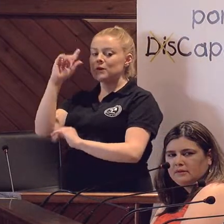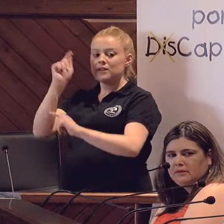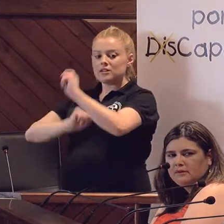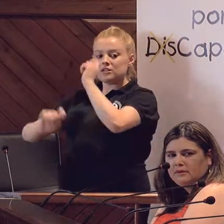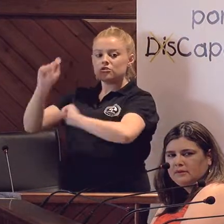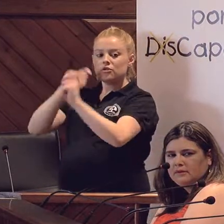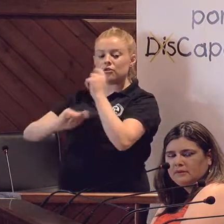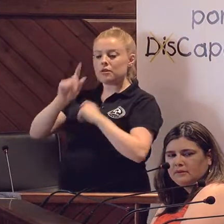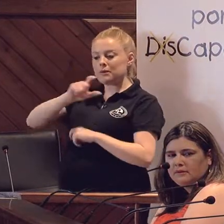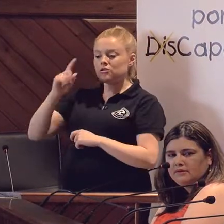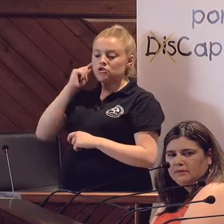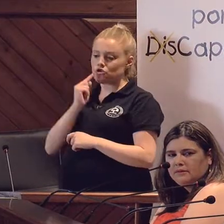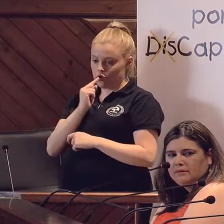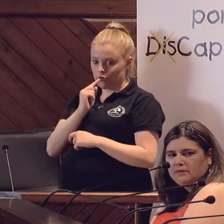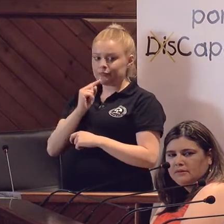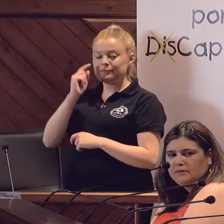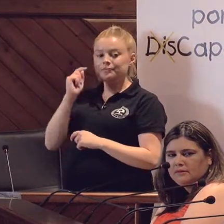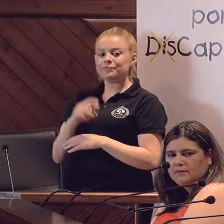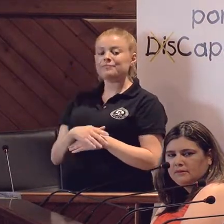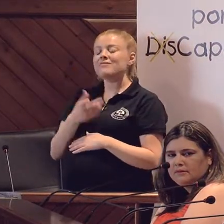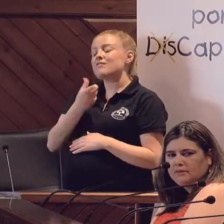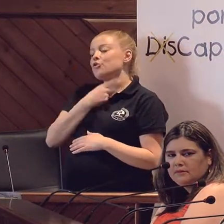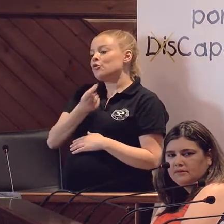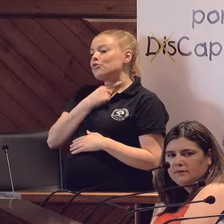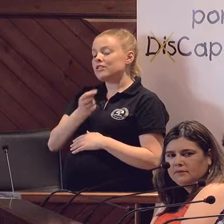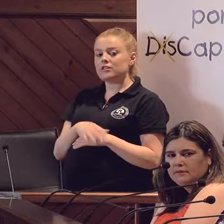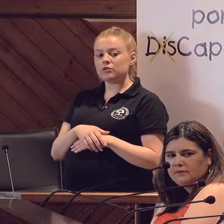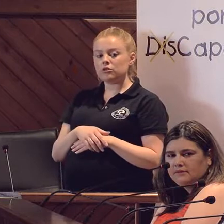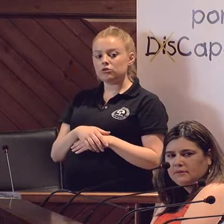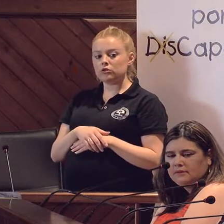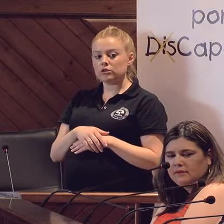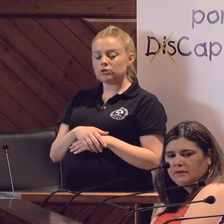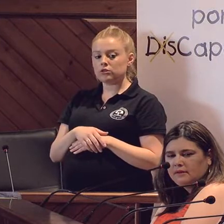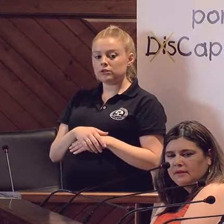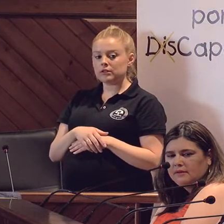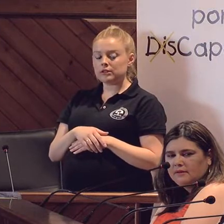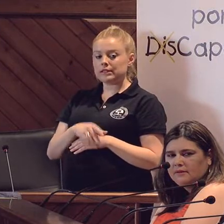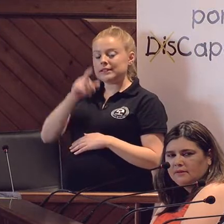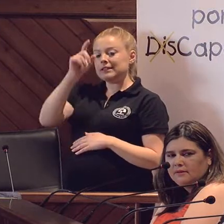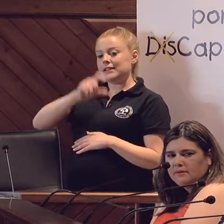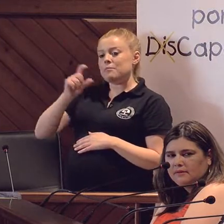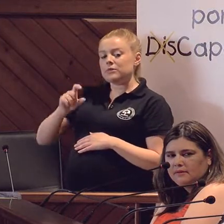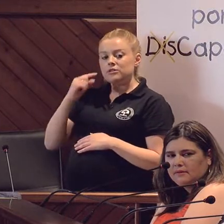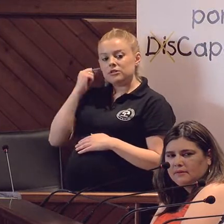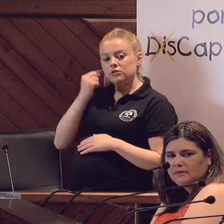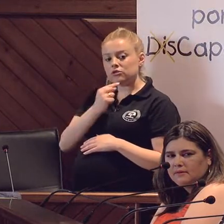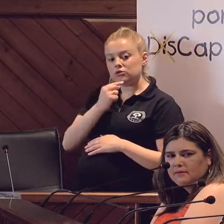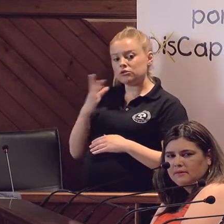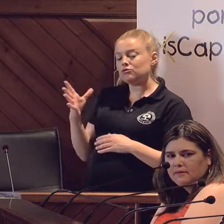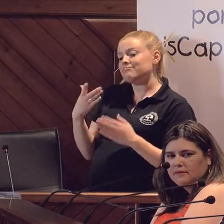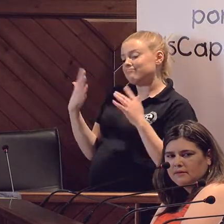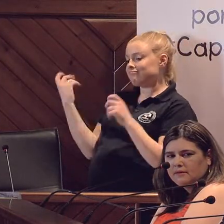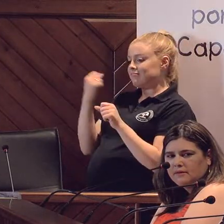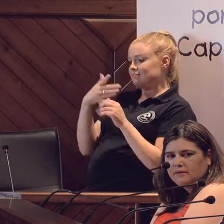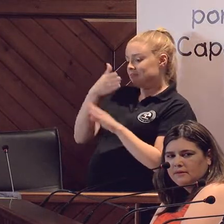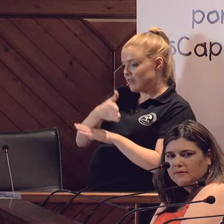Asociación de Sordos de los Pedroches. Nos gustaría unir a todas las personas sordas, estar presentes